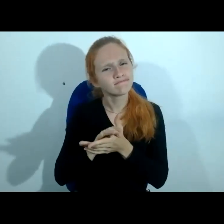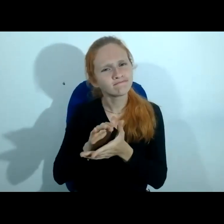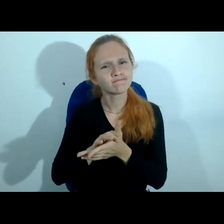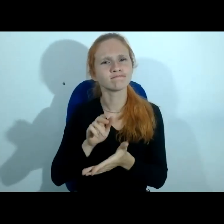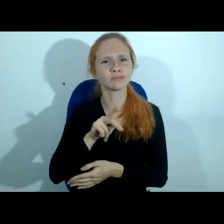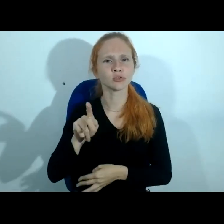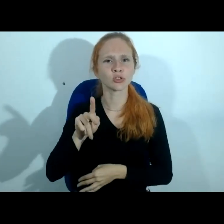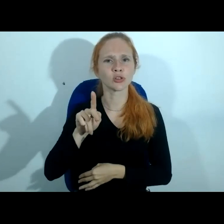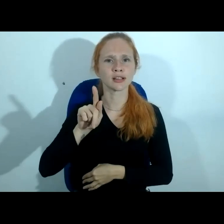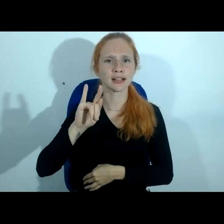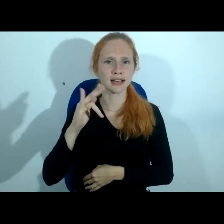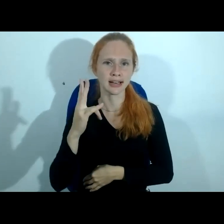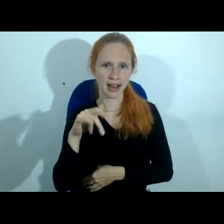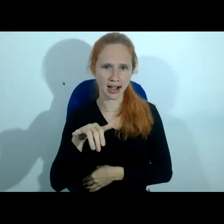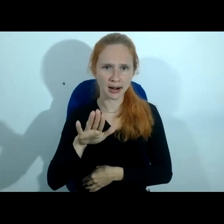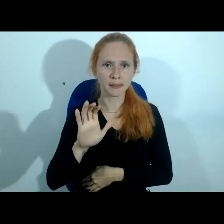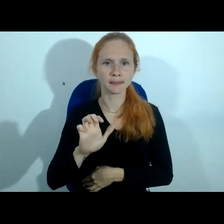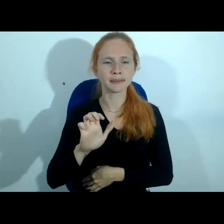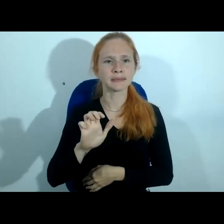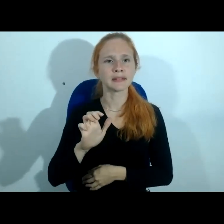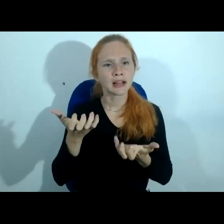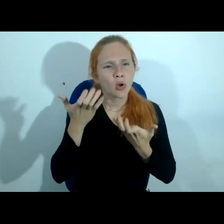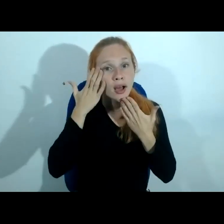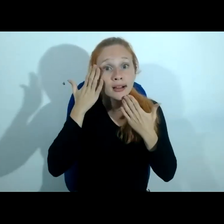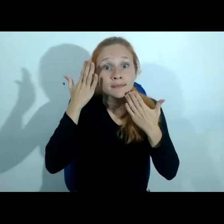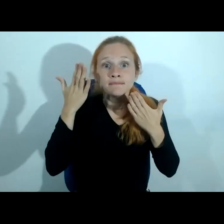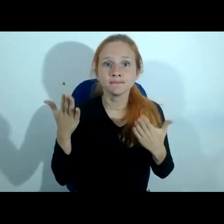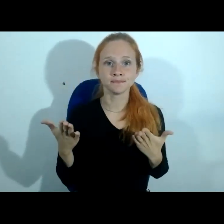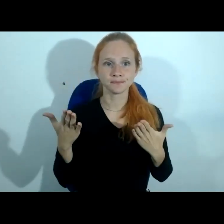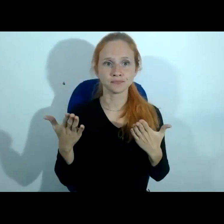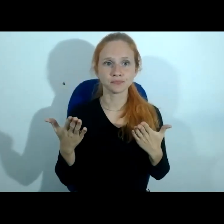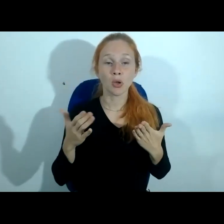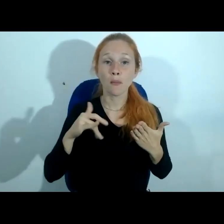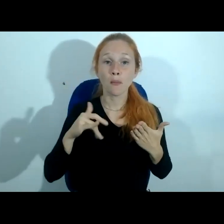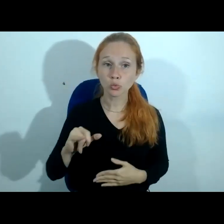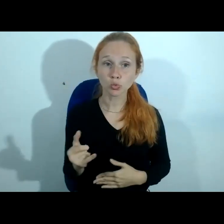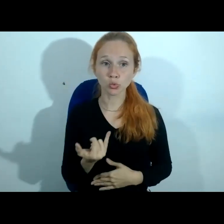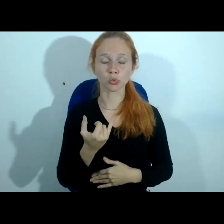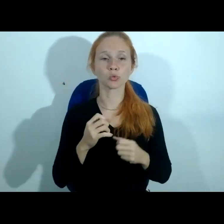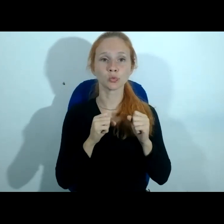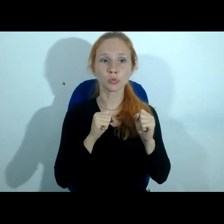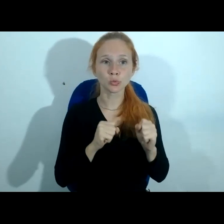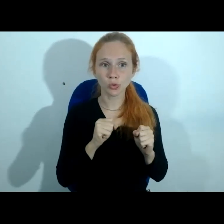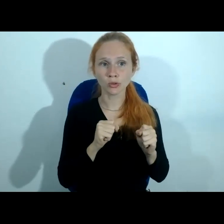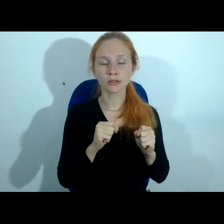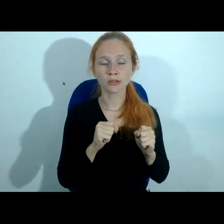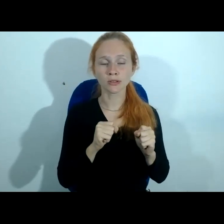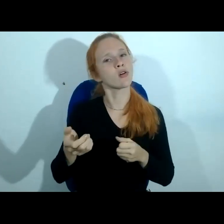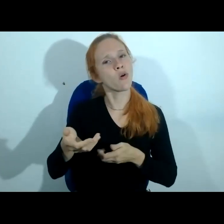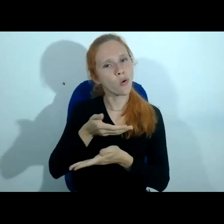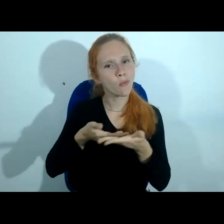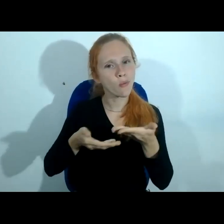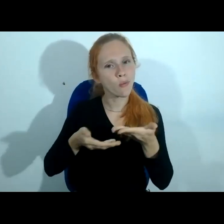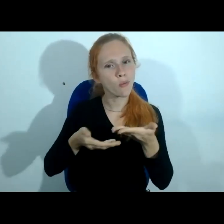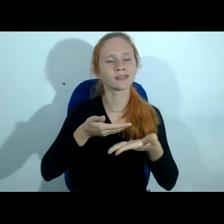eu quero agradecer aqui essa essa esse oportunidade de poder de alguma forma ter colaborado de